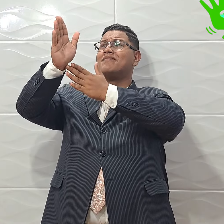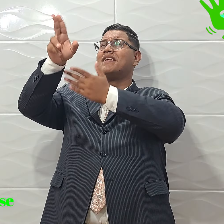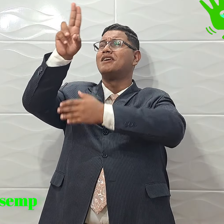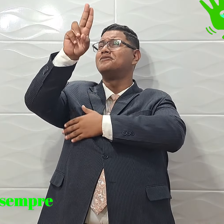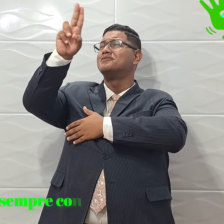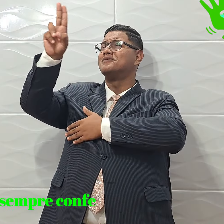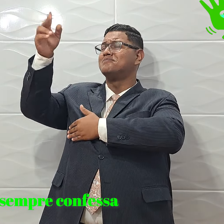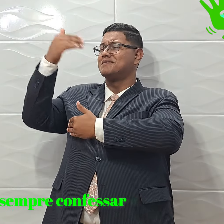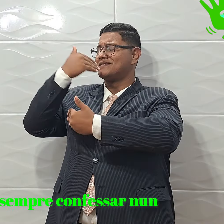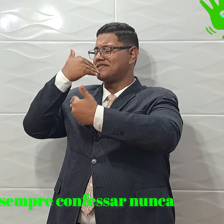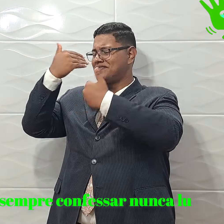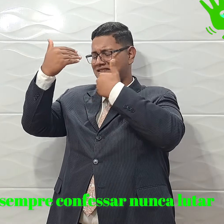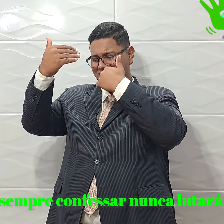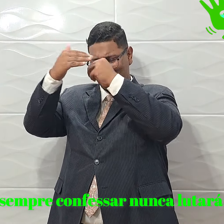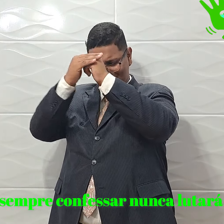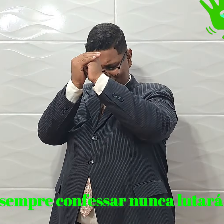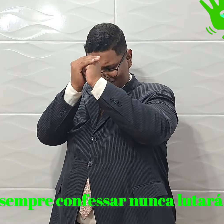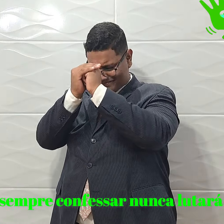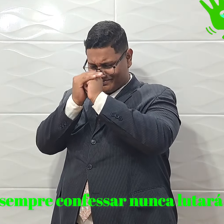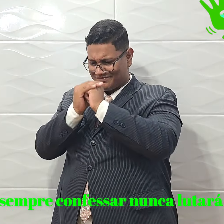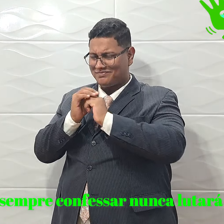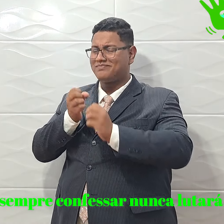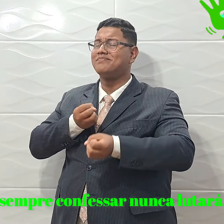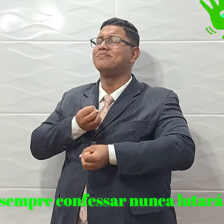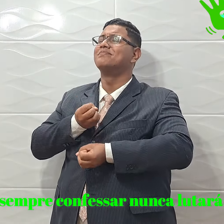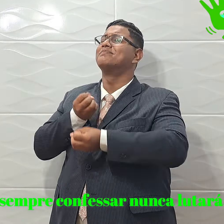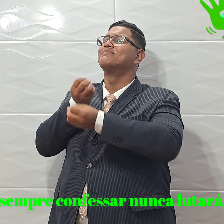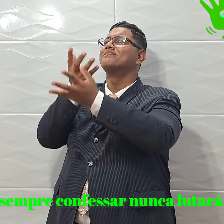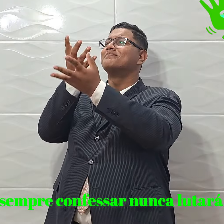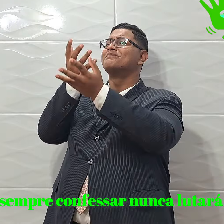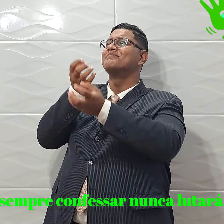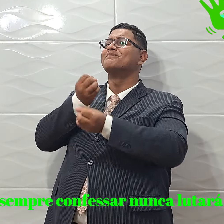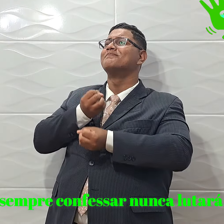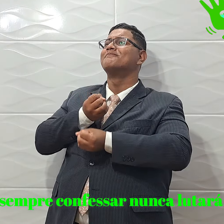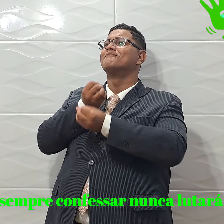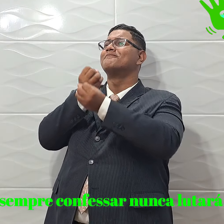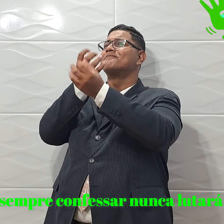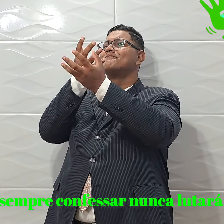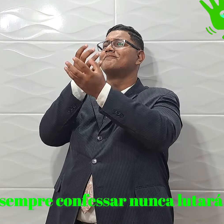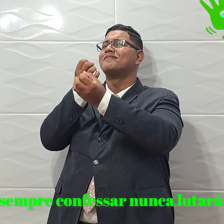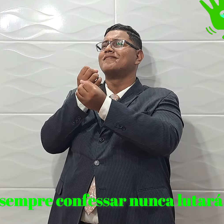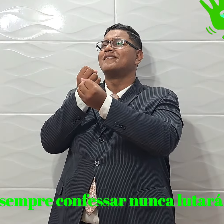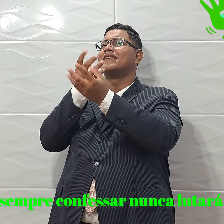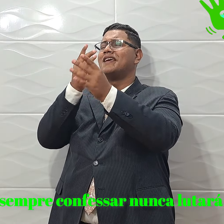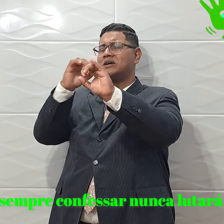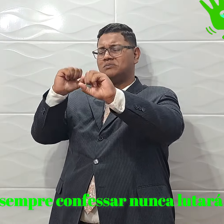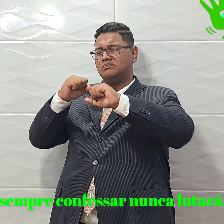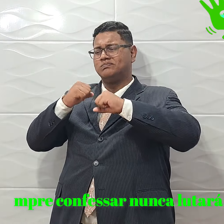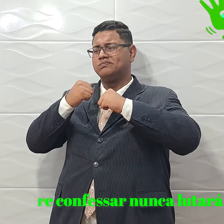seu nome sempre confessar Nunca lutará em